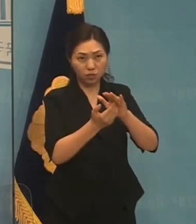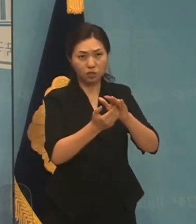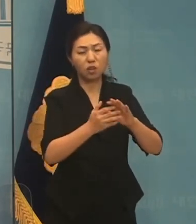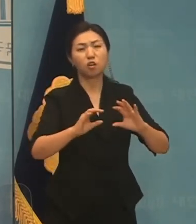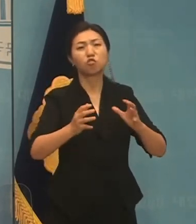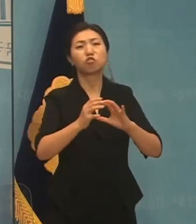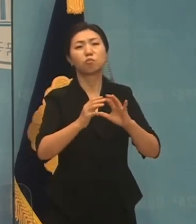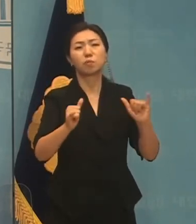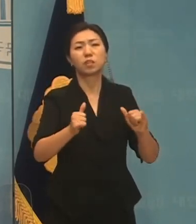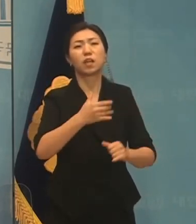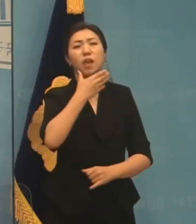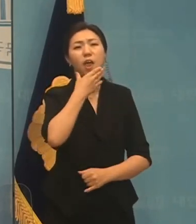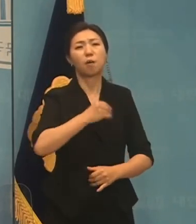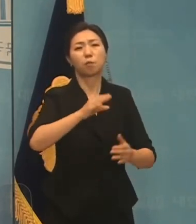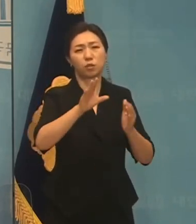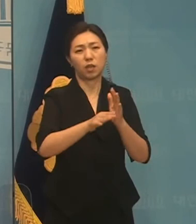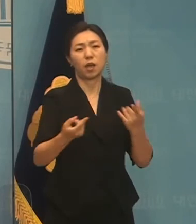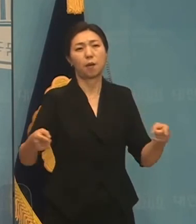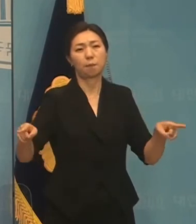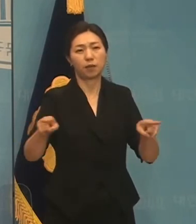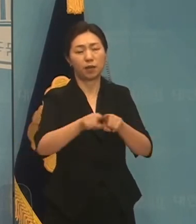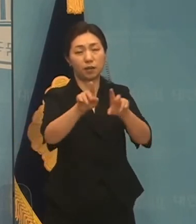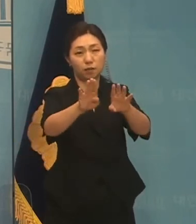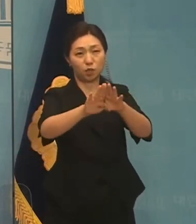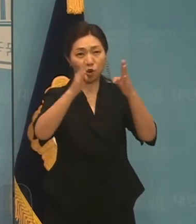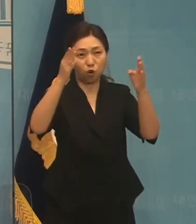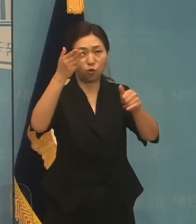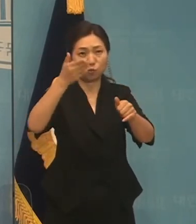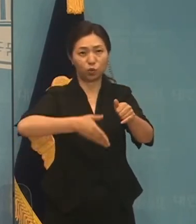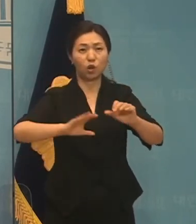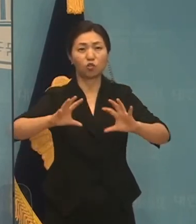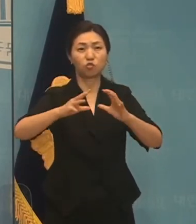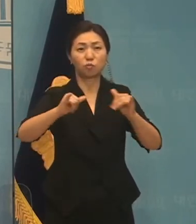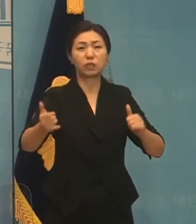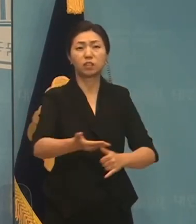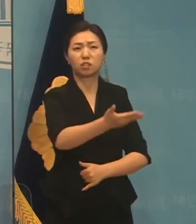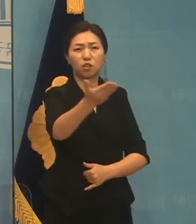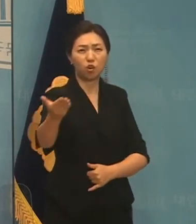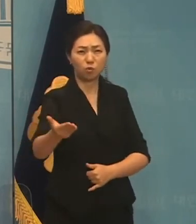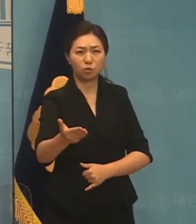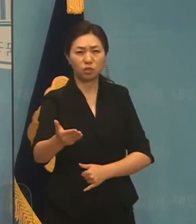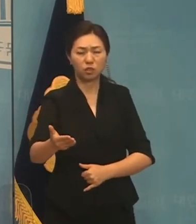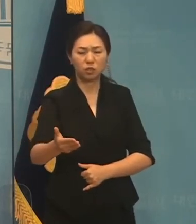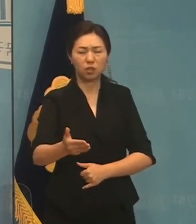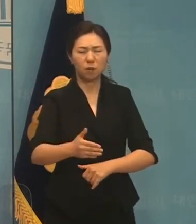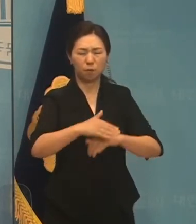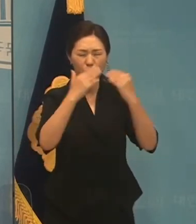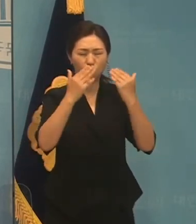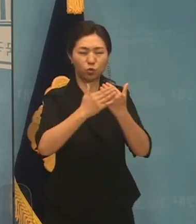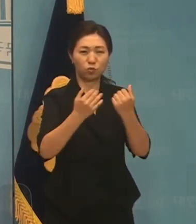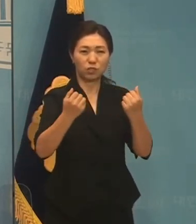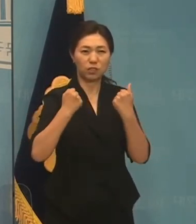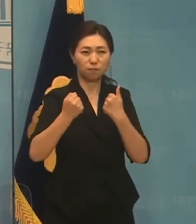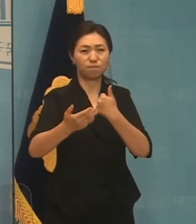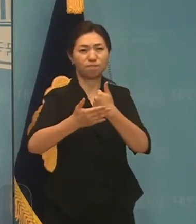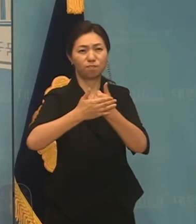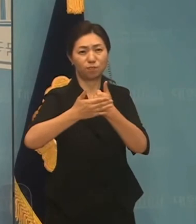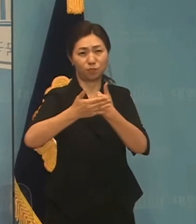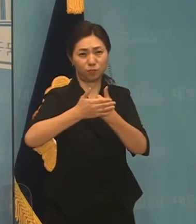함께 열어가십시다. 국민 여러분께서 정폭적으로 응원해 주시기를